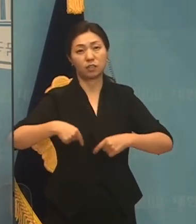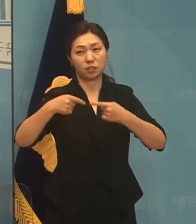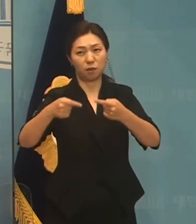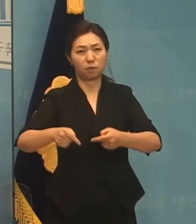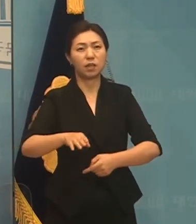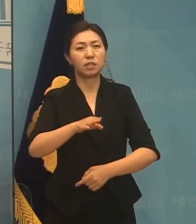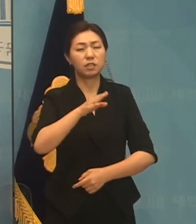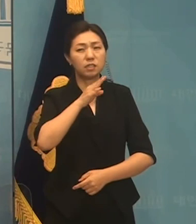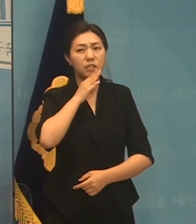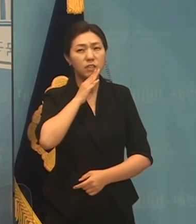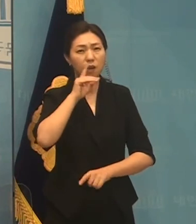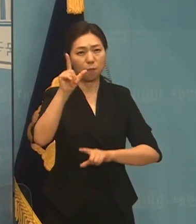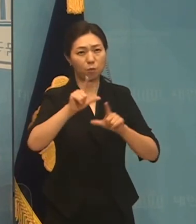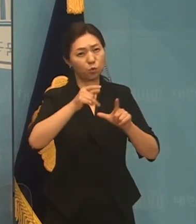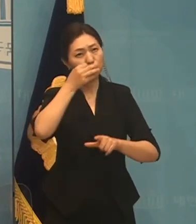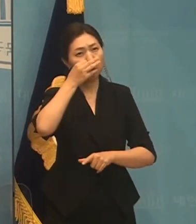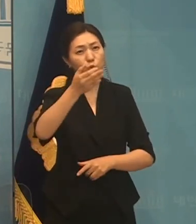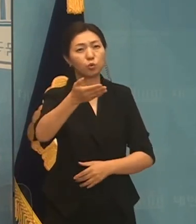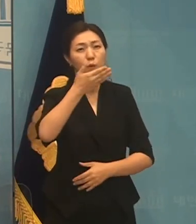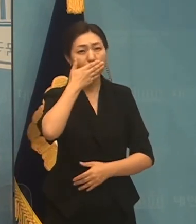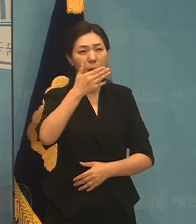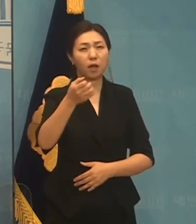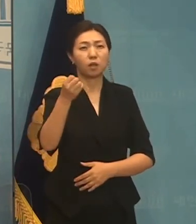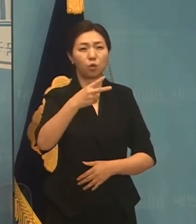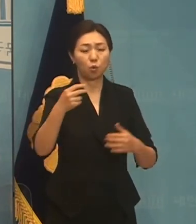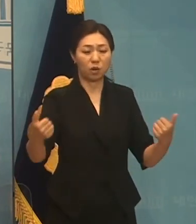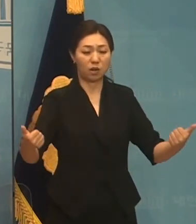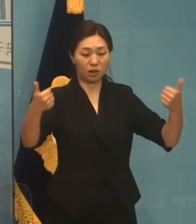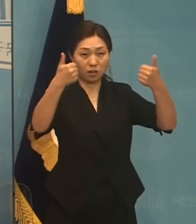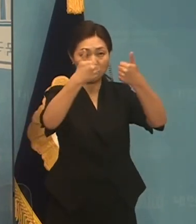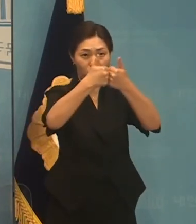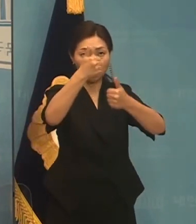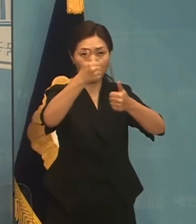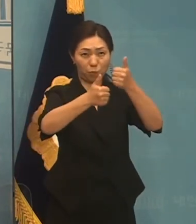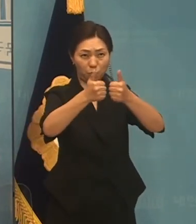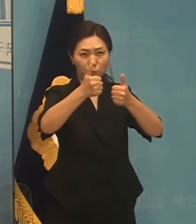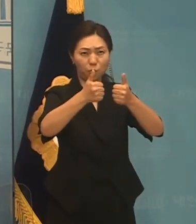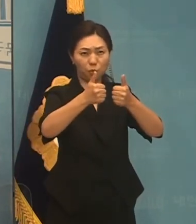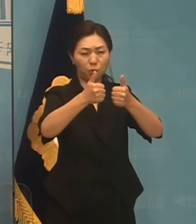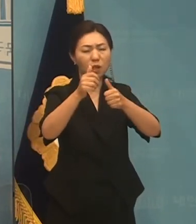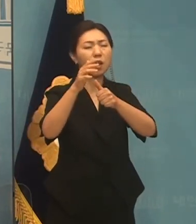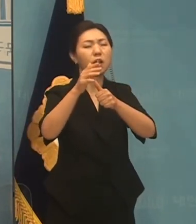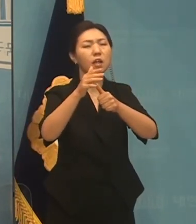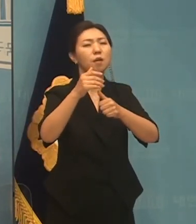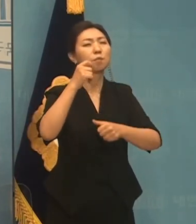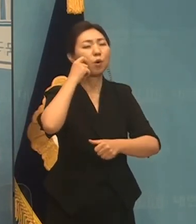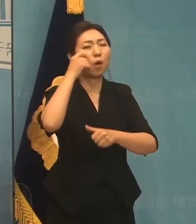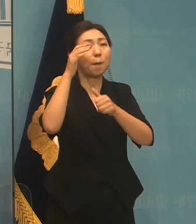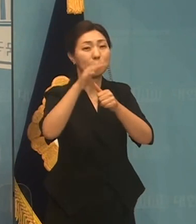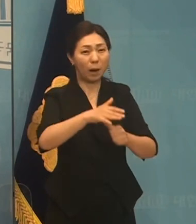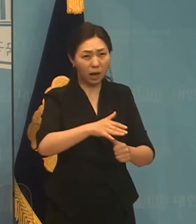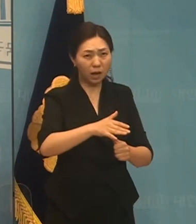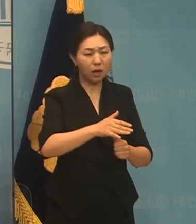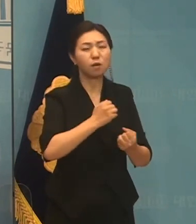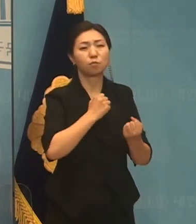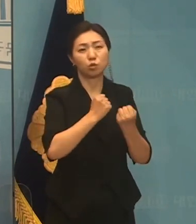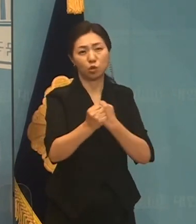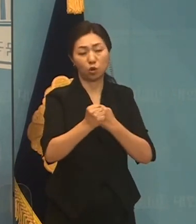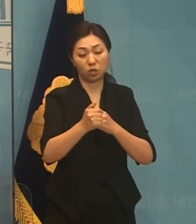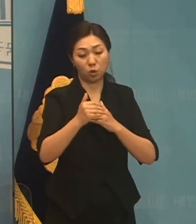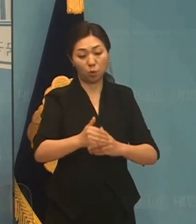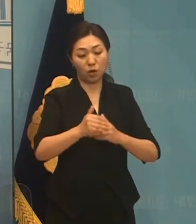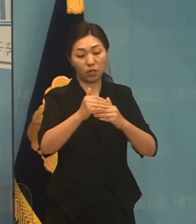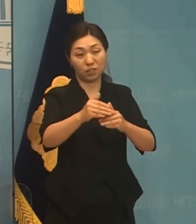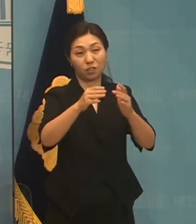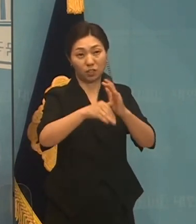결상점 중에서 나력 그 골에 오르지 못한다 하더라도 그 과정을 하면서 내년 3월